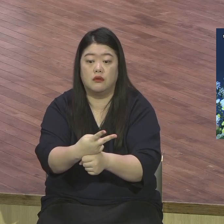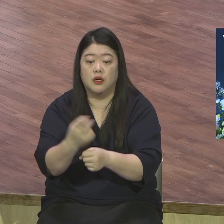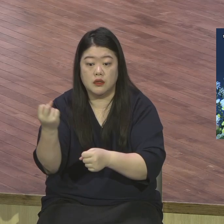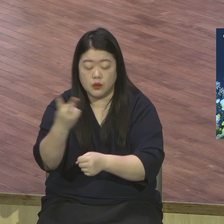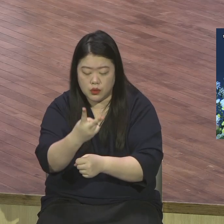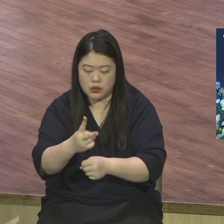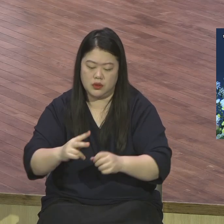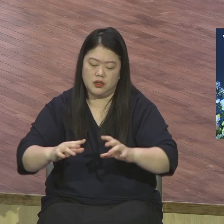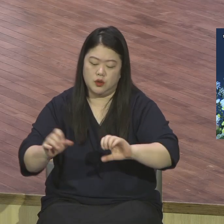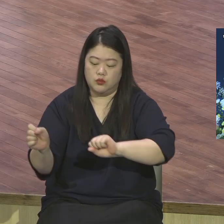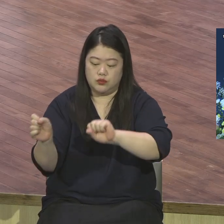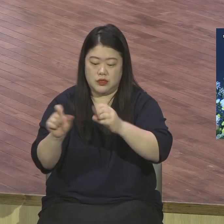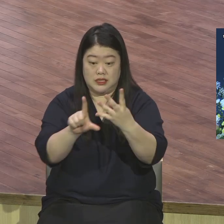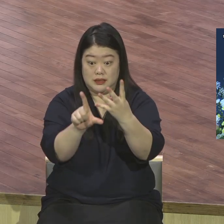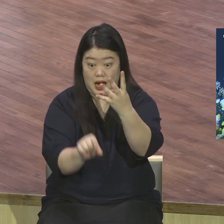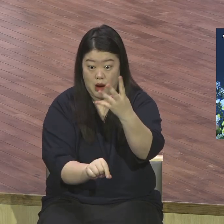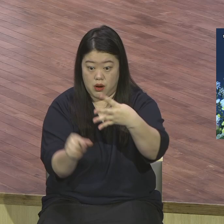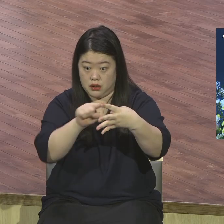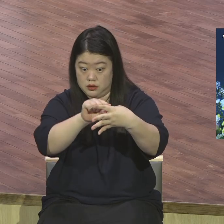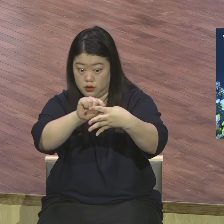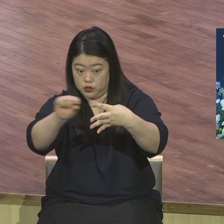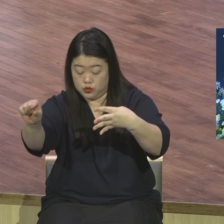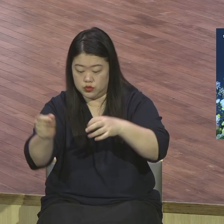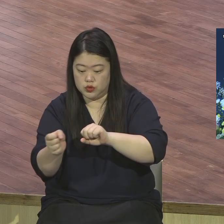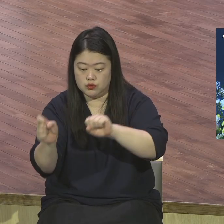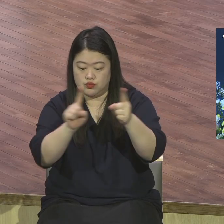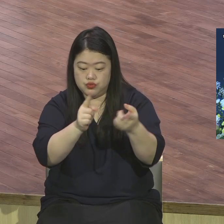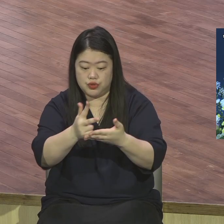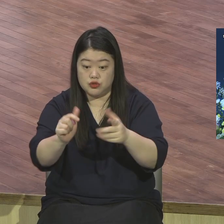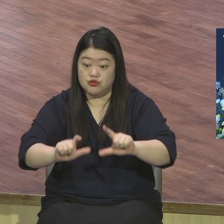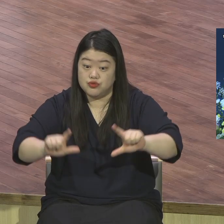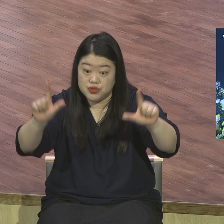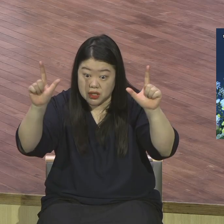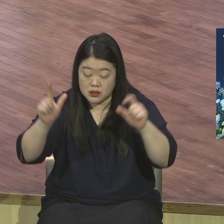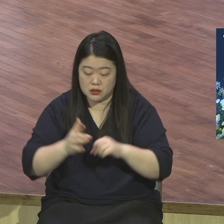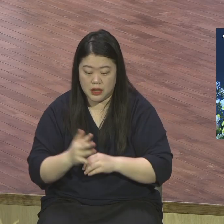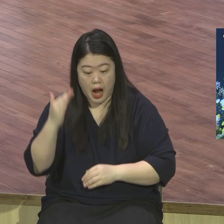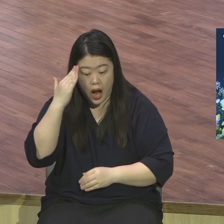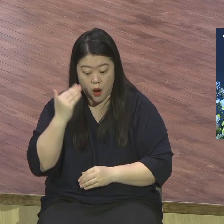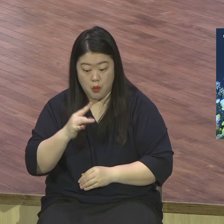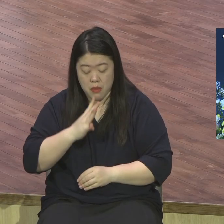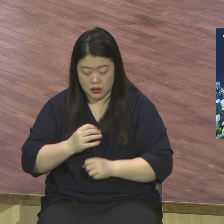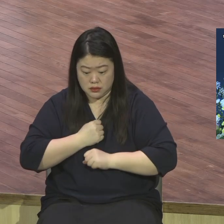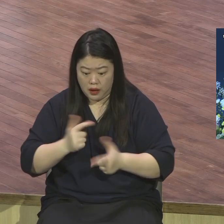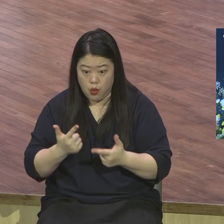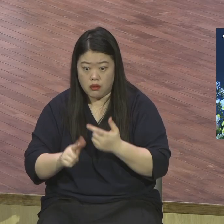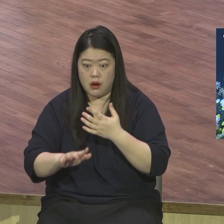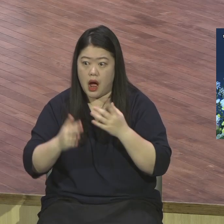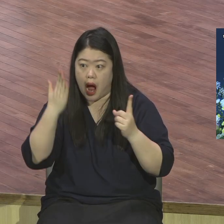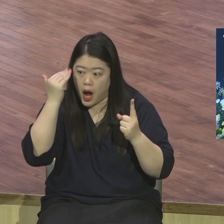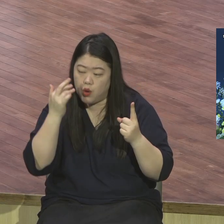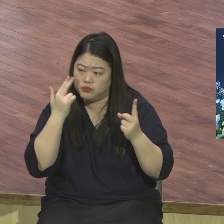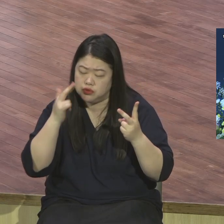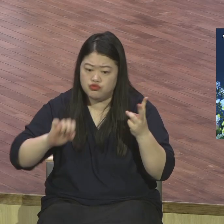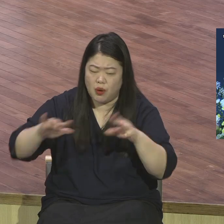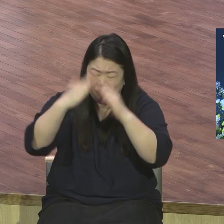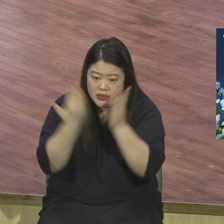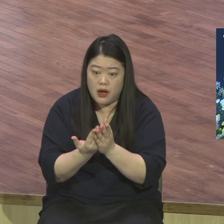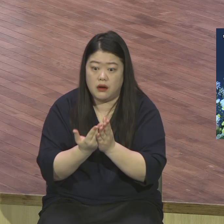이것은 진실이고 진리였기 때문에 이건 사실 사건이었기 때문에 그렇게 지금도